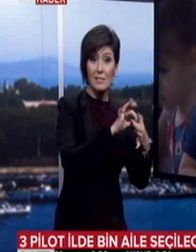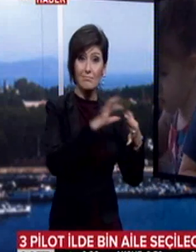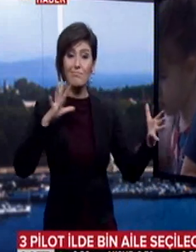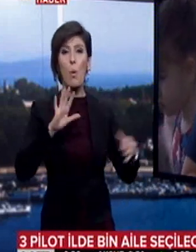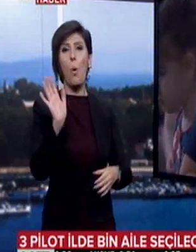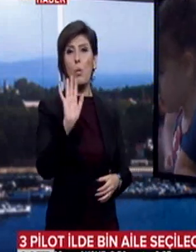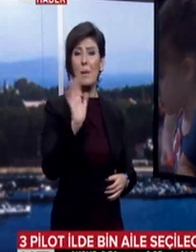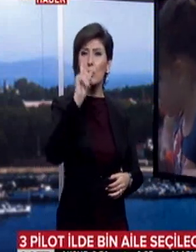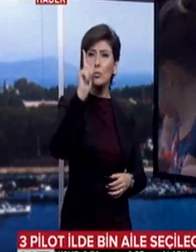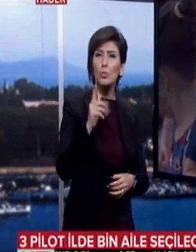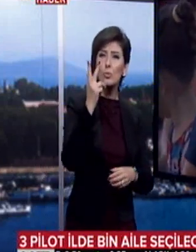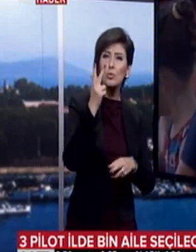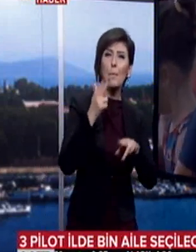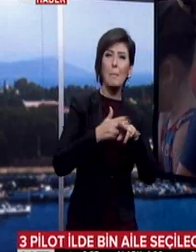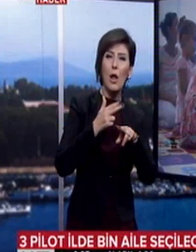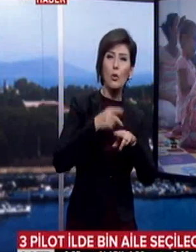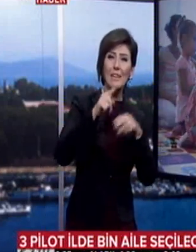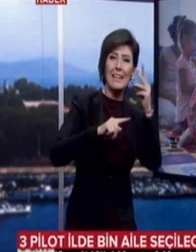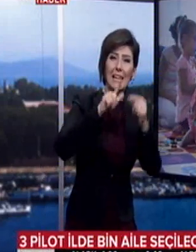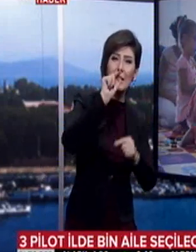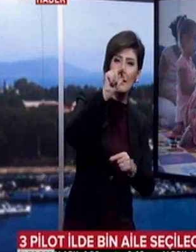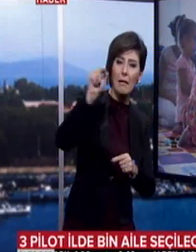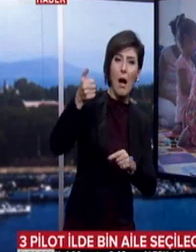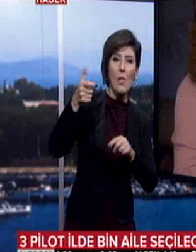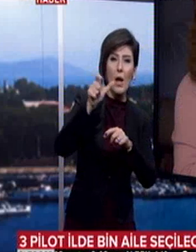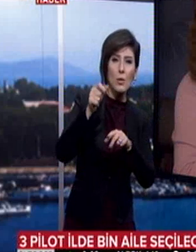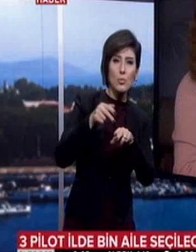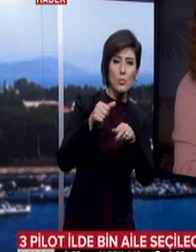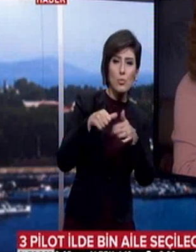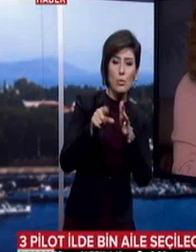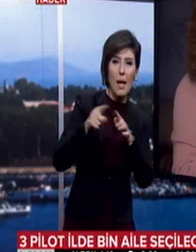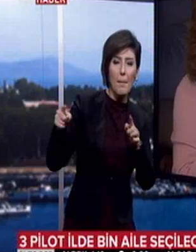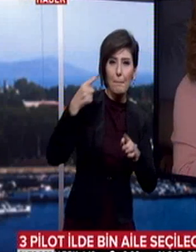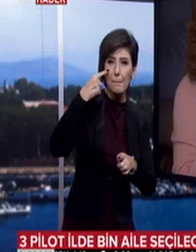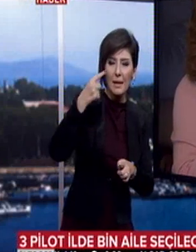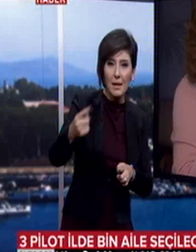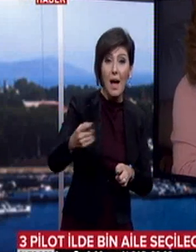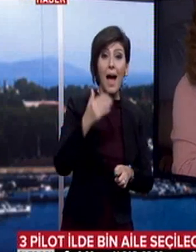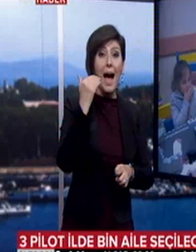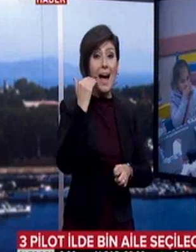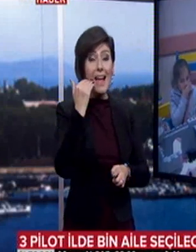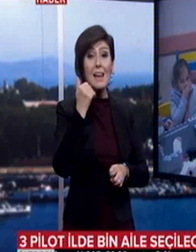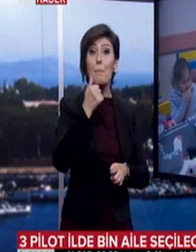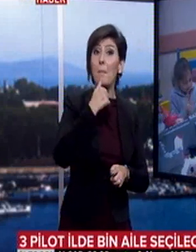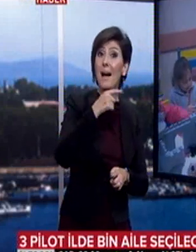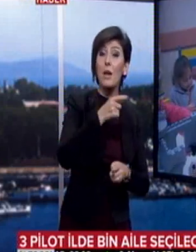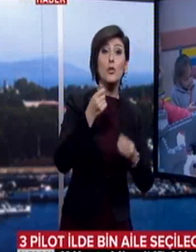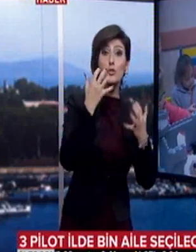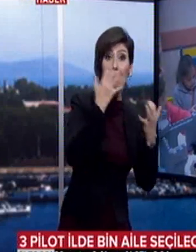başlayacak. Bin aile seçilecek. 6 ay süreyle izlenecek. Peki hem anneanne hem babaanne çocuğa bakmak isterse? Anne kimi